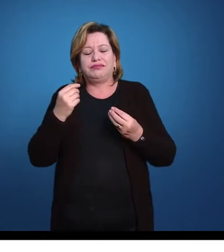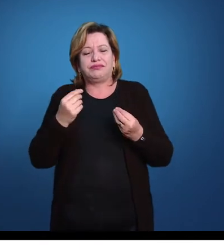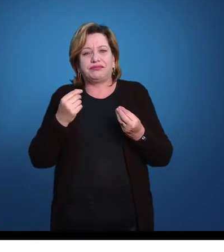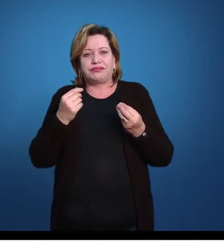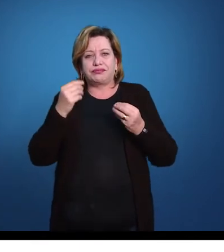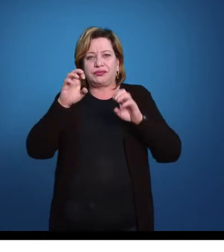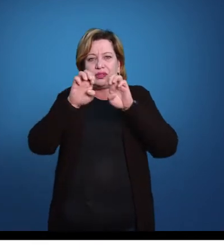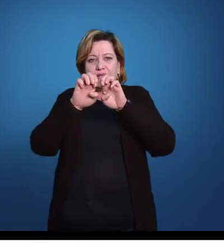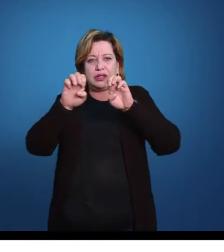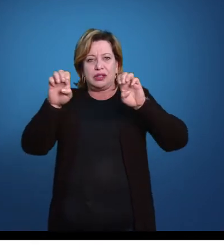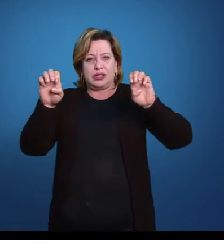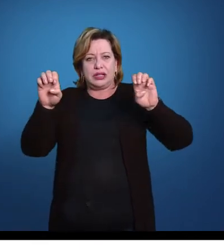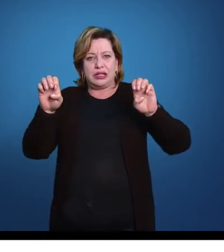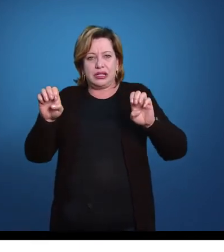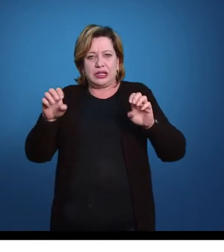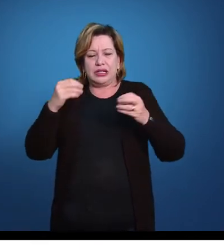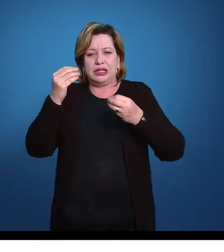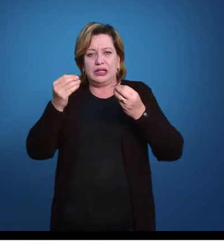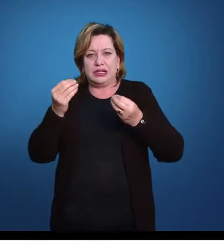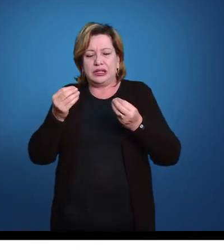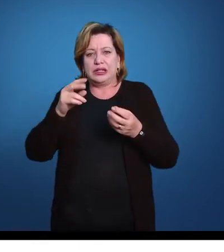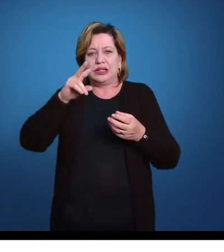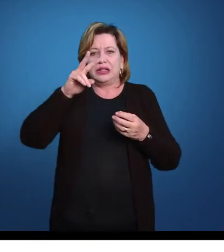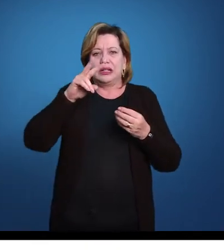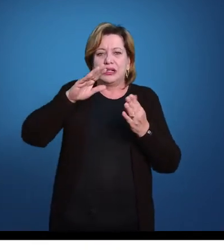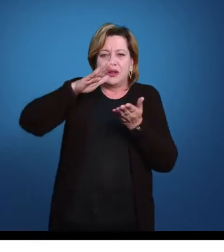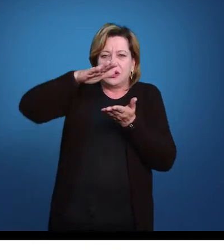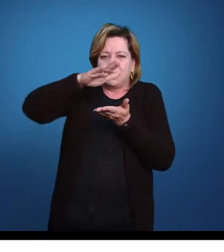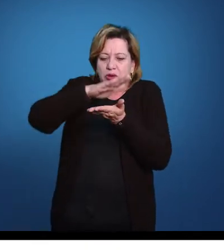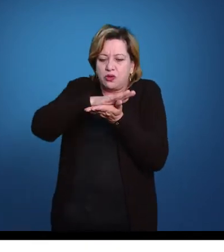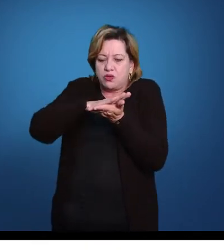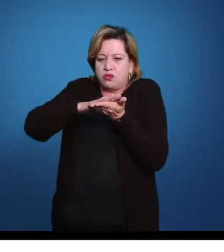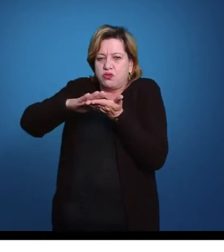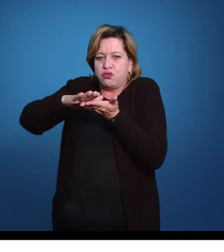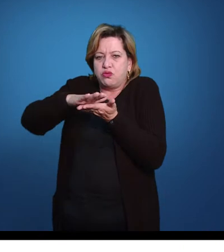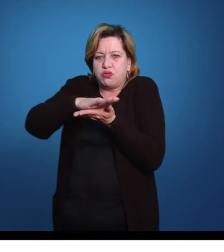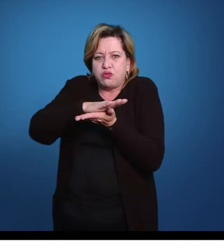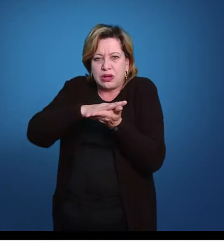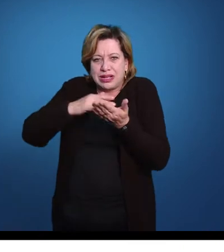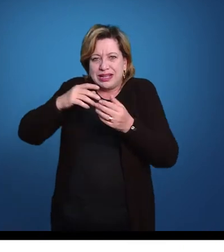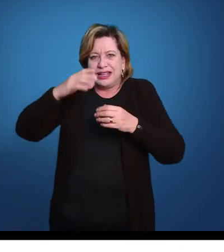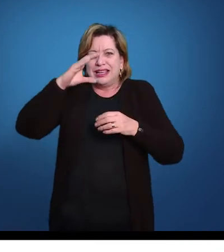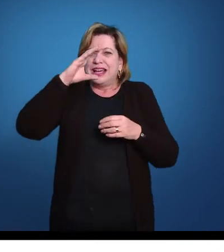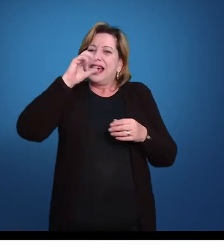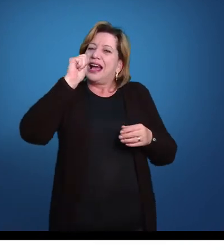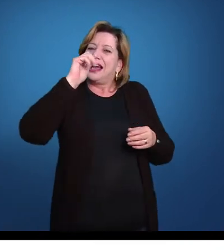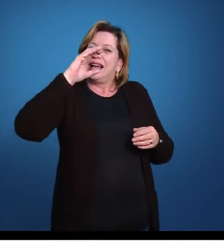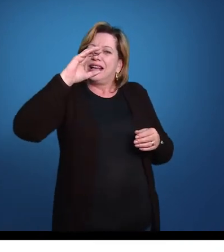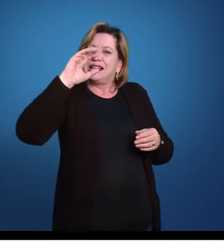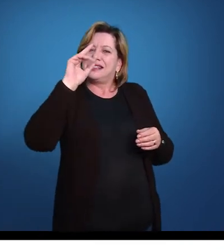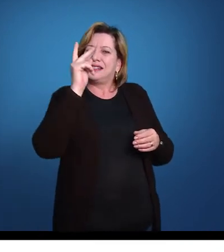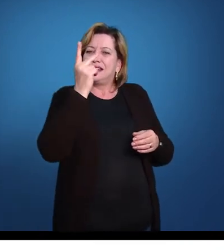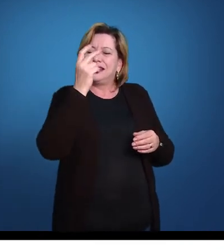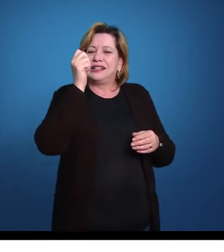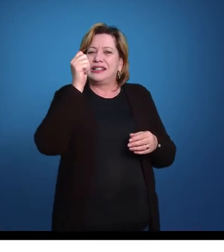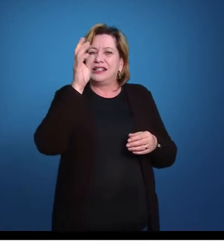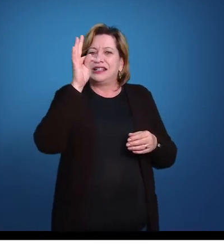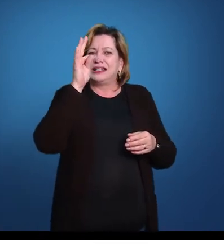estrutura que era vermiforme se torna achatada e as estruturas que são captadoras de alimento se tornam hipertrofiadas.